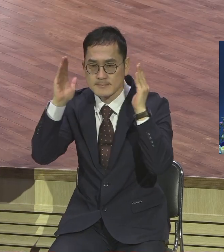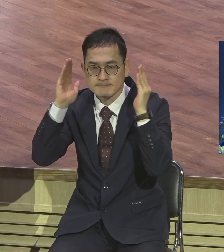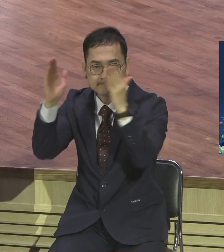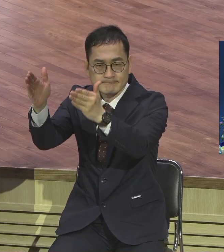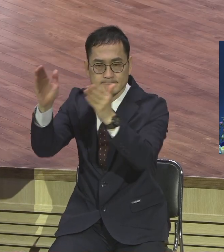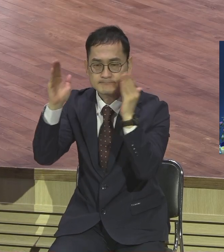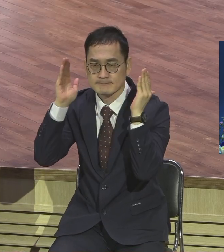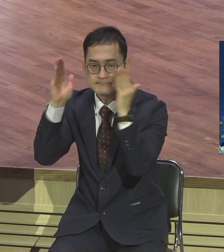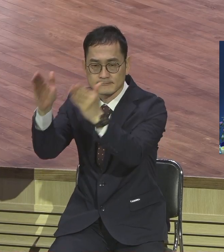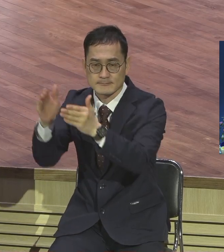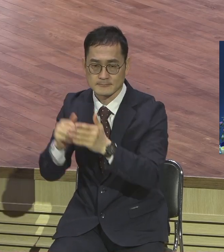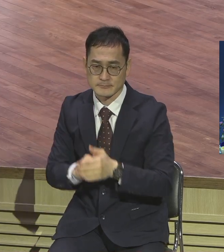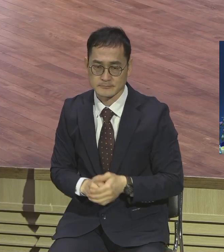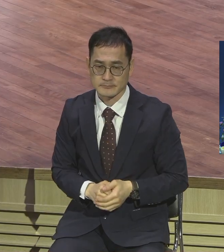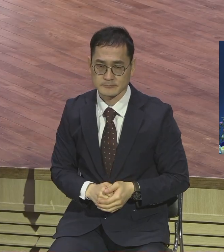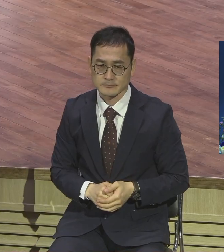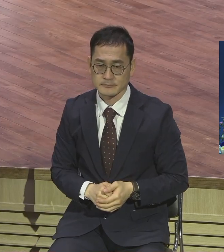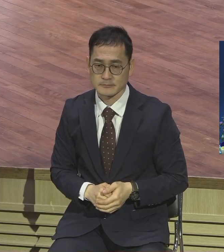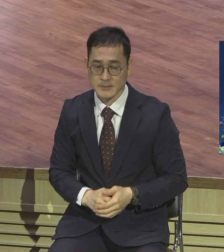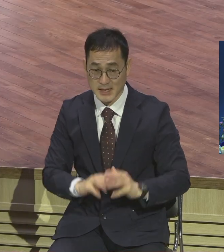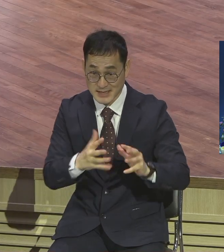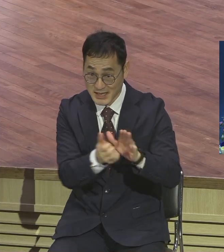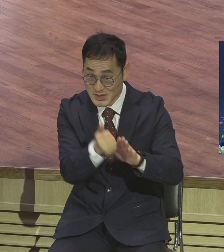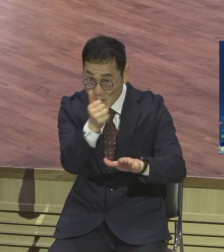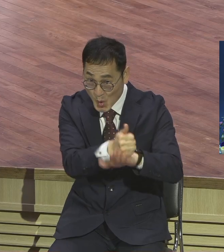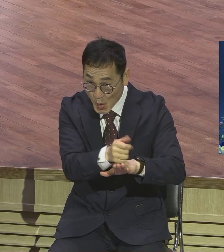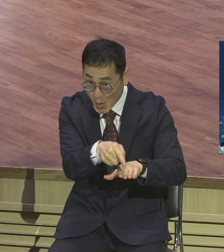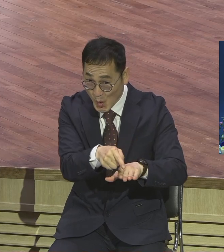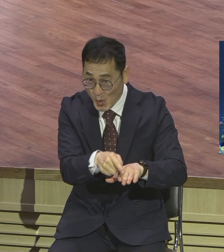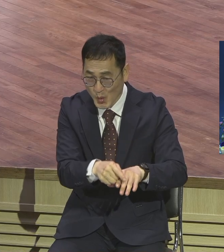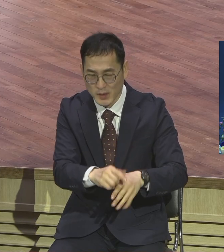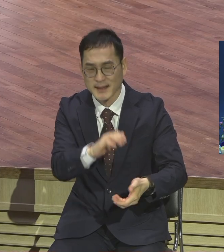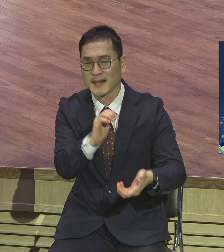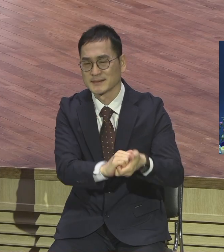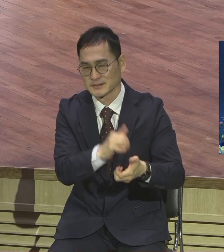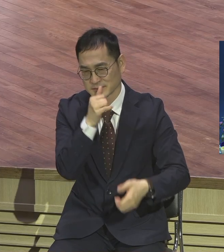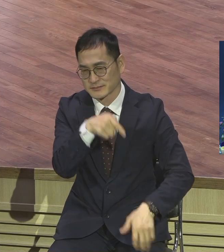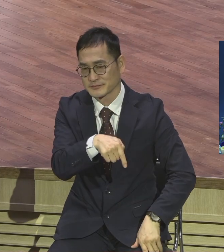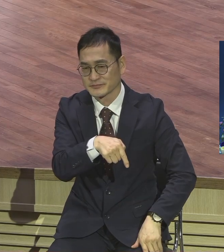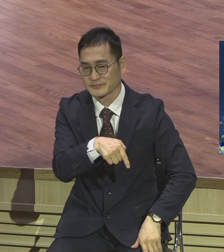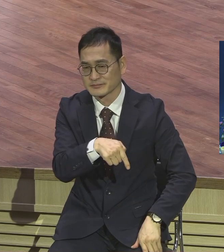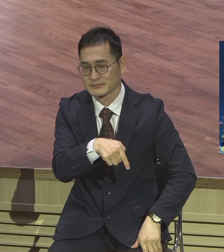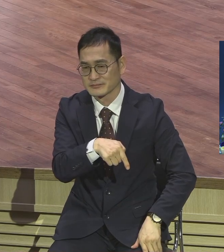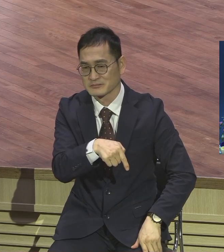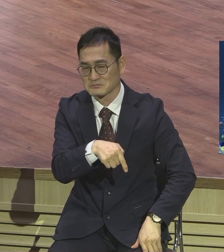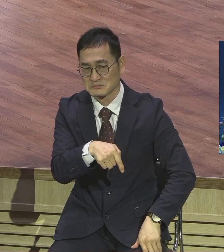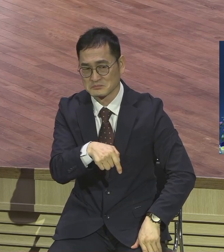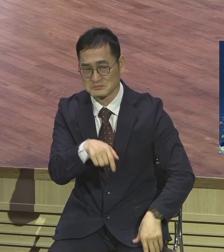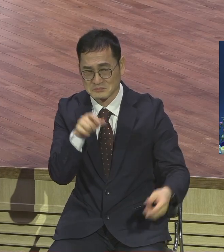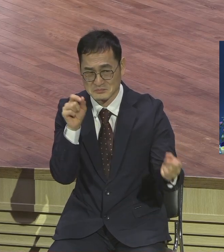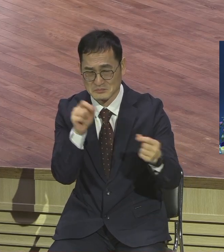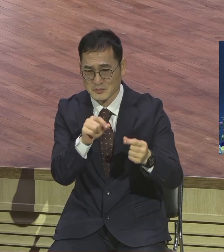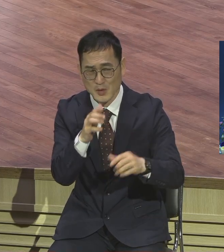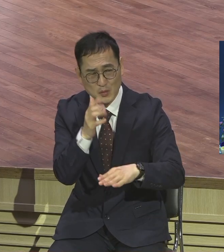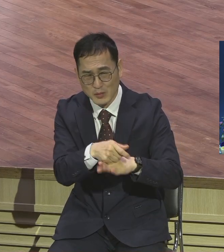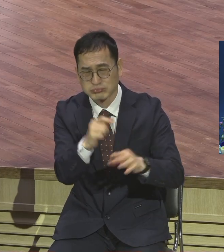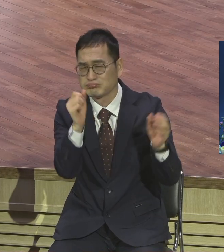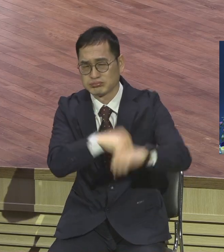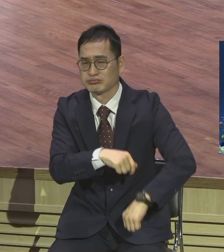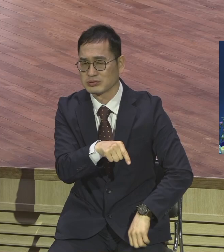깨달아가는 거예요. 세상은 성공이 아니에요. 인생 이것이 나는 성공해야지. 내가 부자 돼야지. 내가 큰